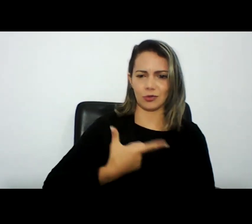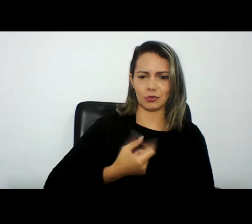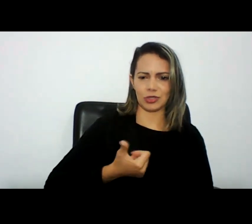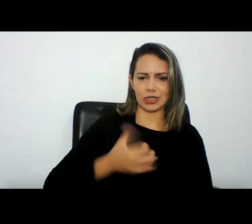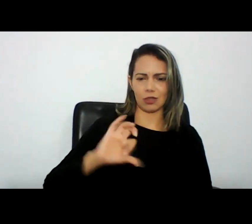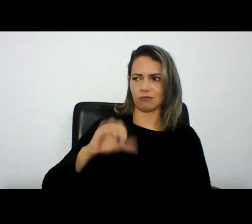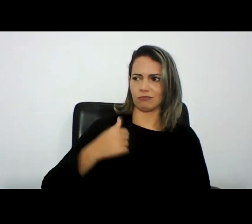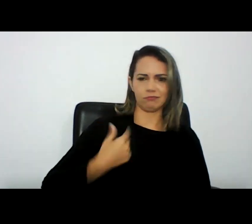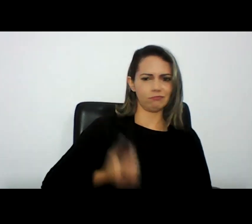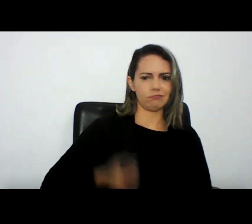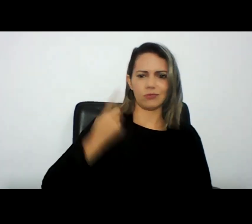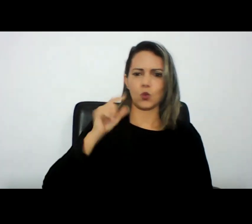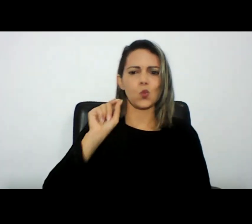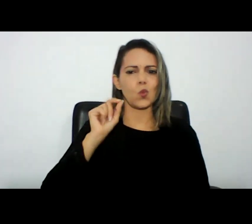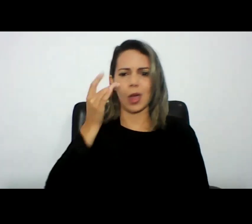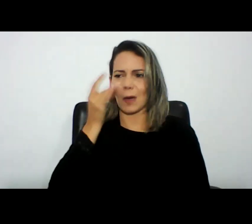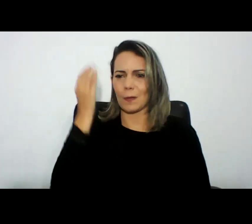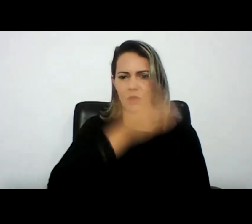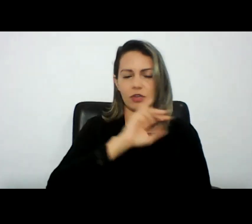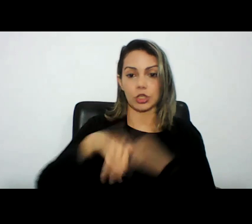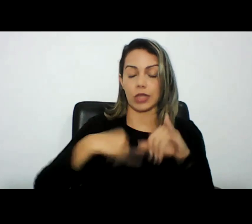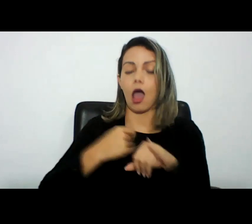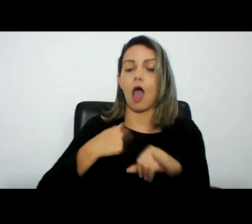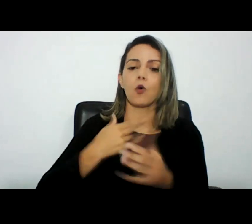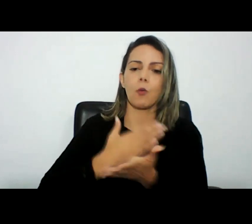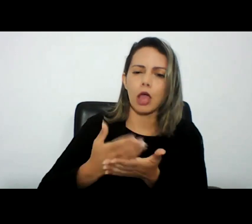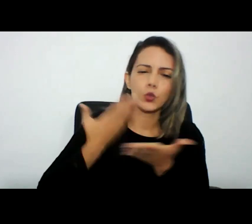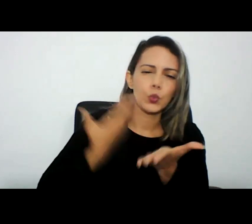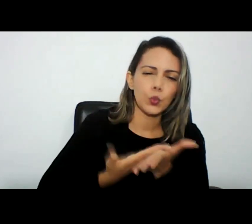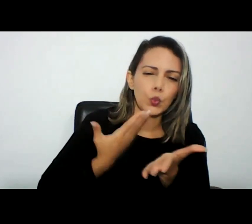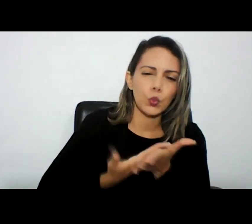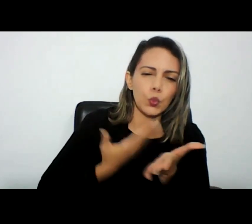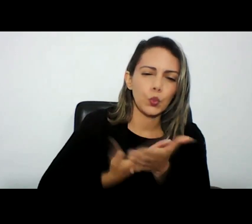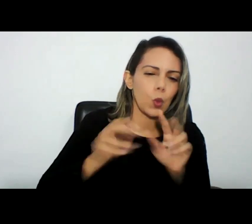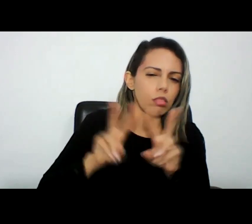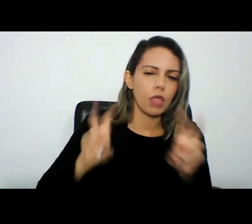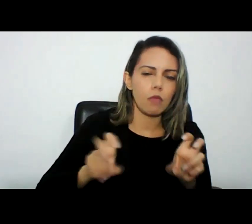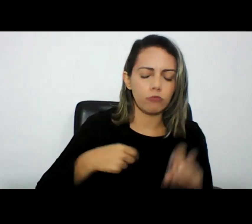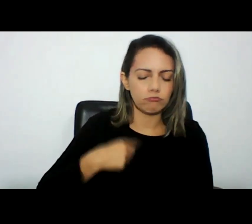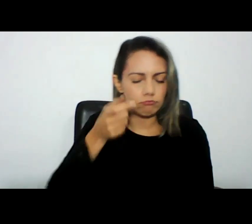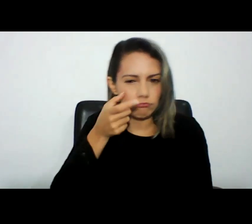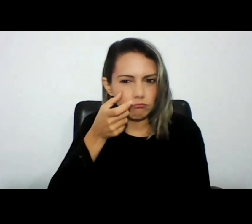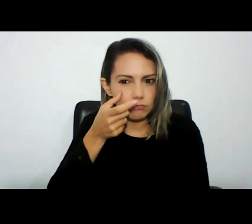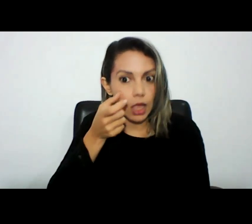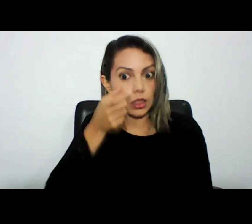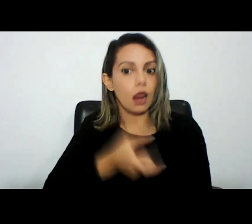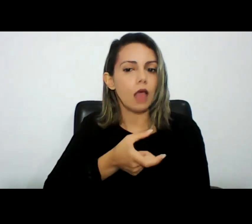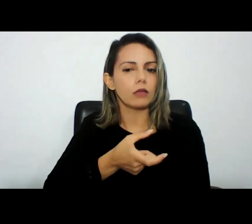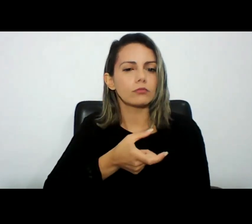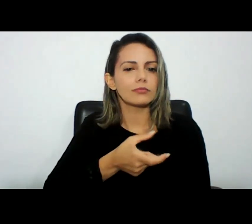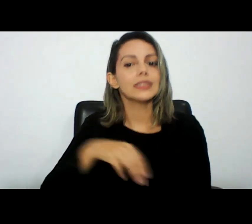acabei me debruçando sobre o assunto cada vez fiquei mais curioso interessado e